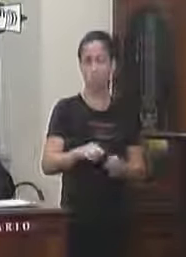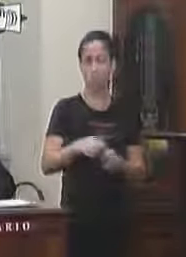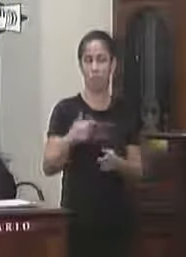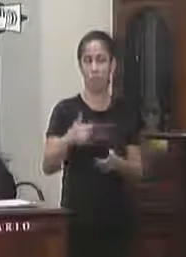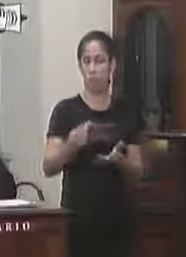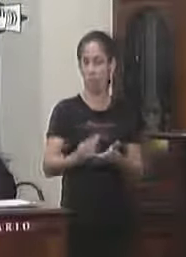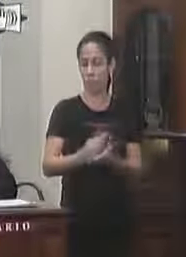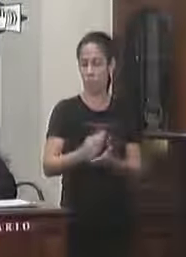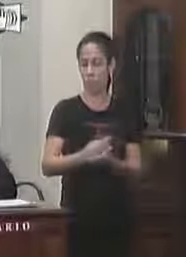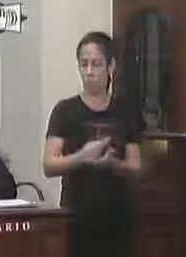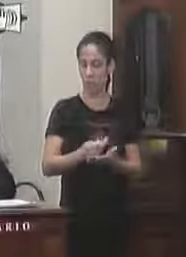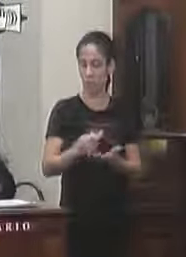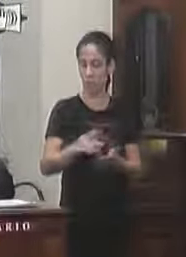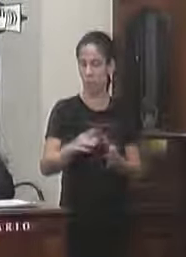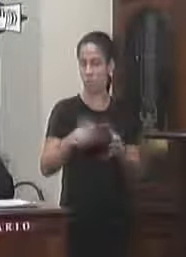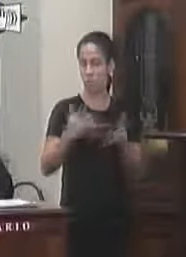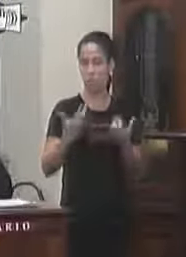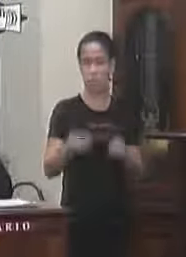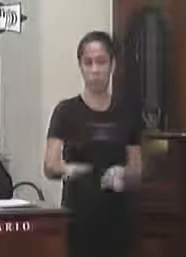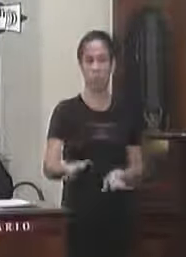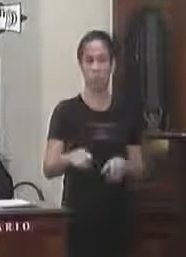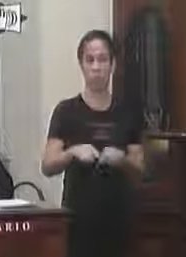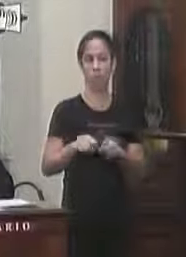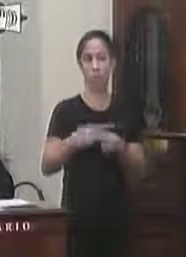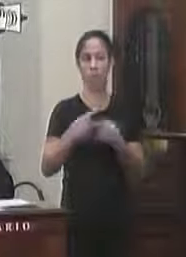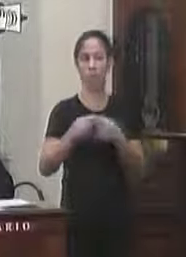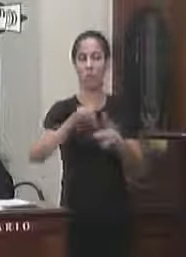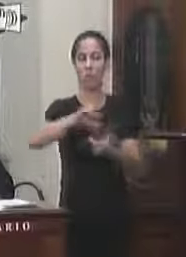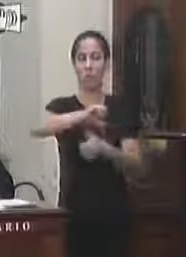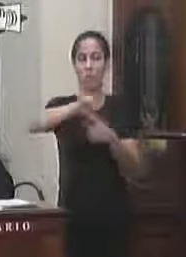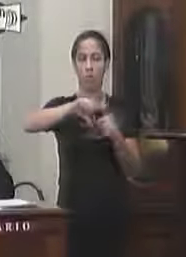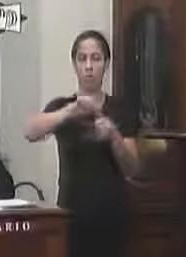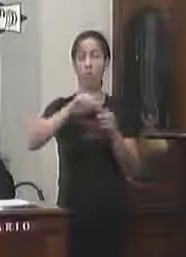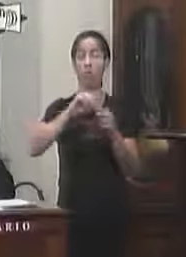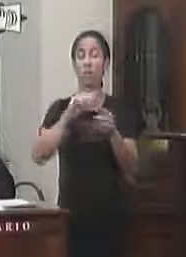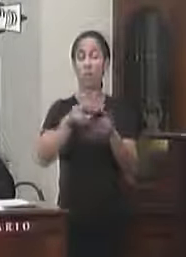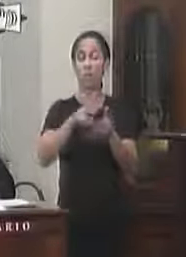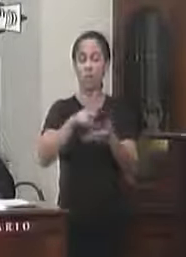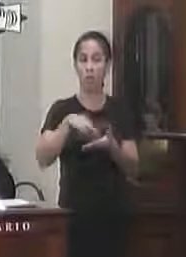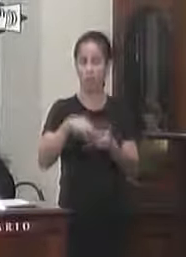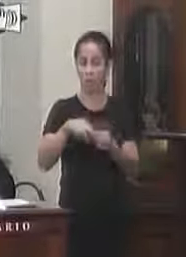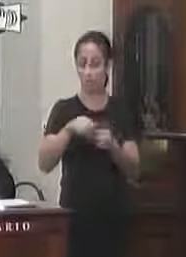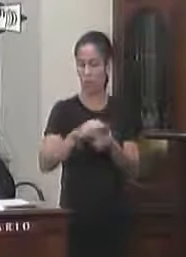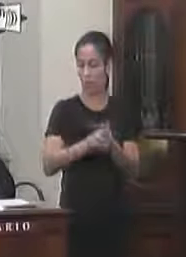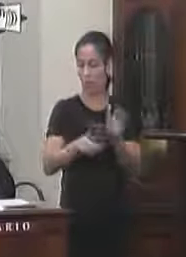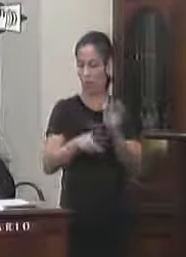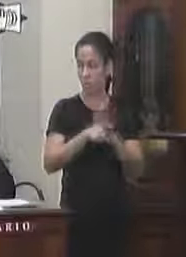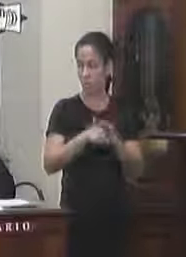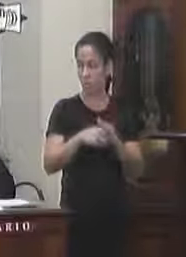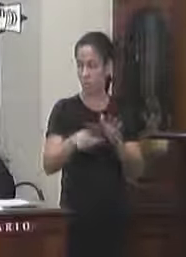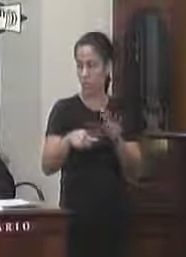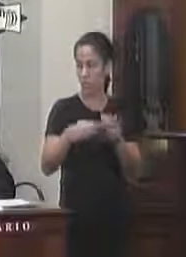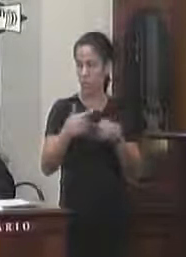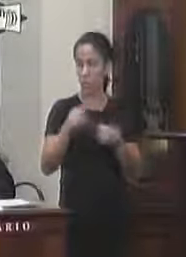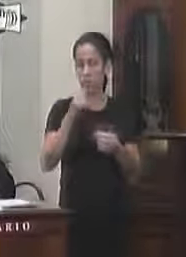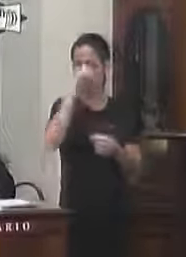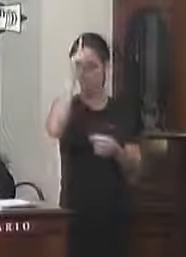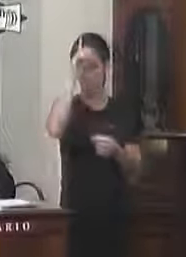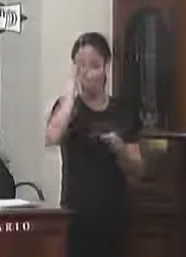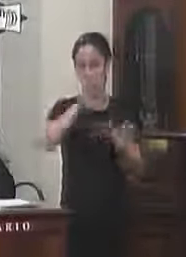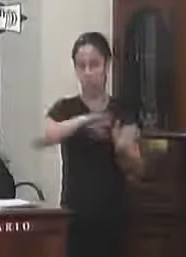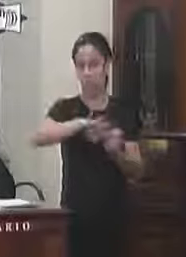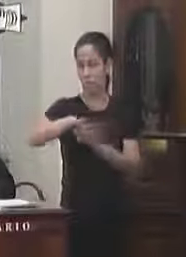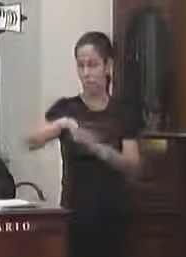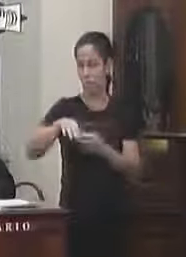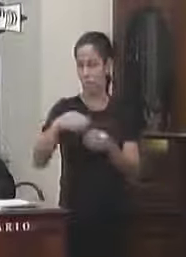inconstitucionalidade formal não acolhida ao contrário do afirmado pelo requerente a lei atacada não cria ou estrutura qualquer